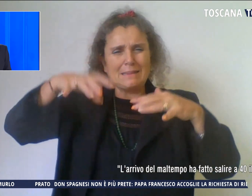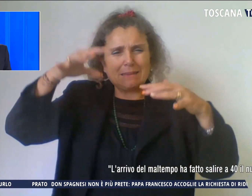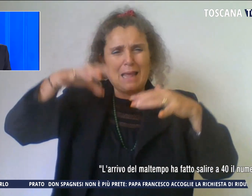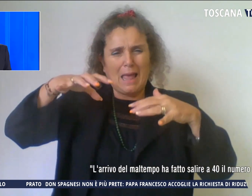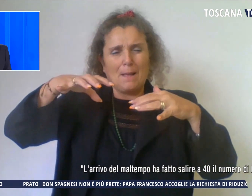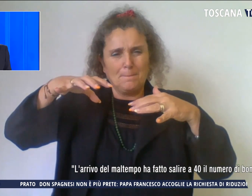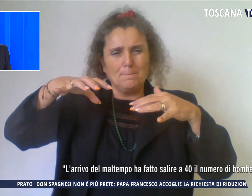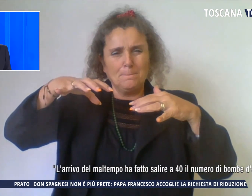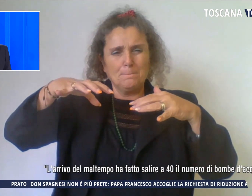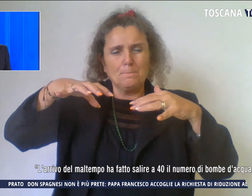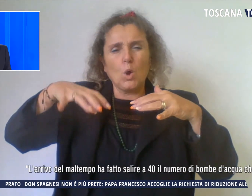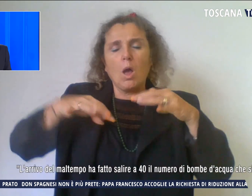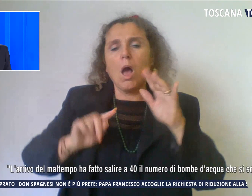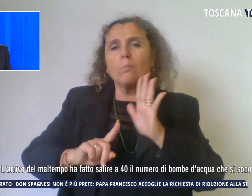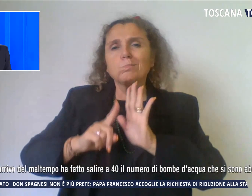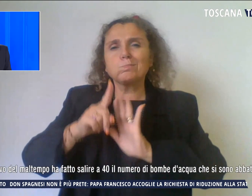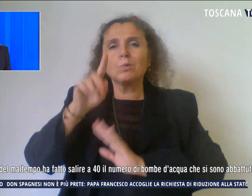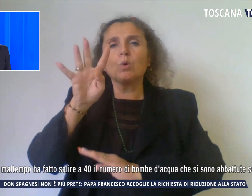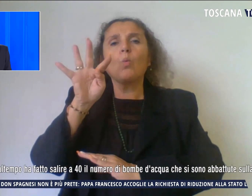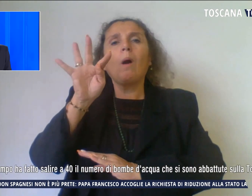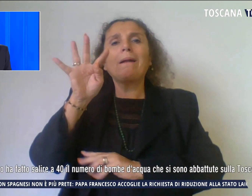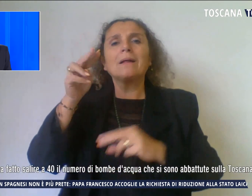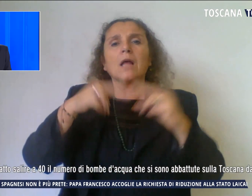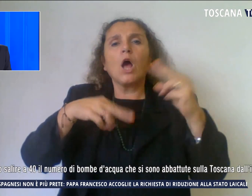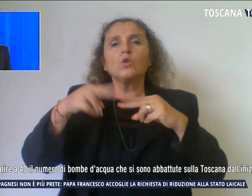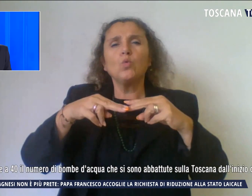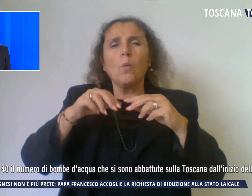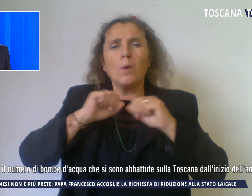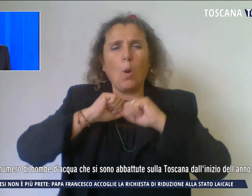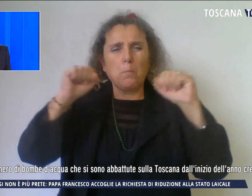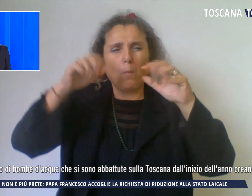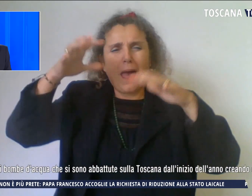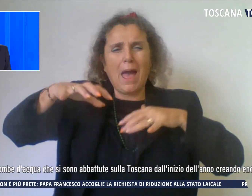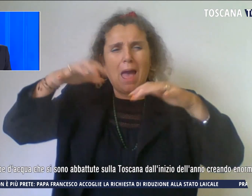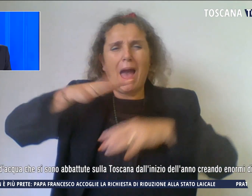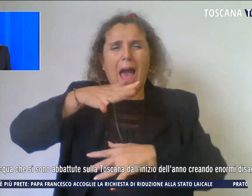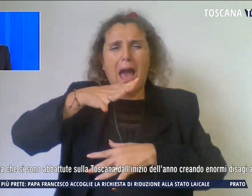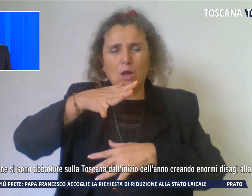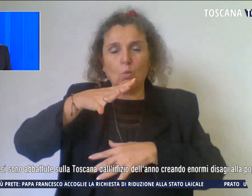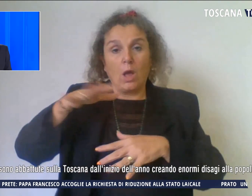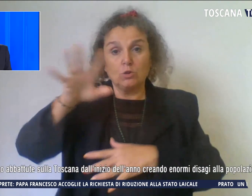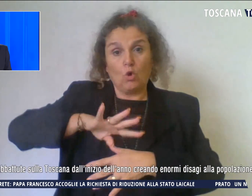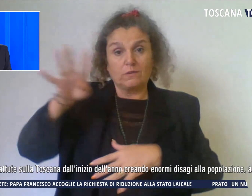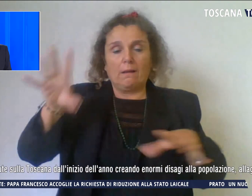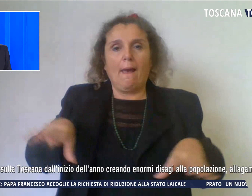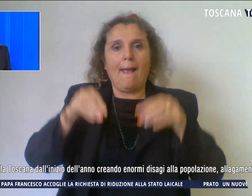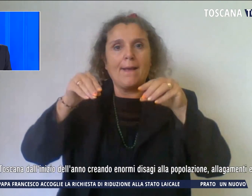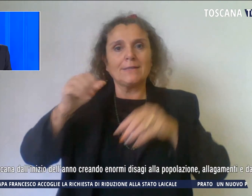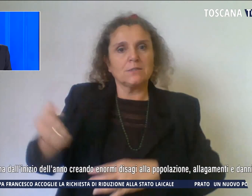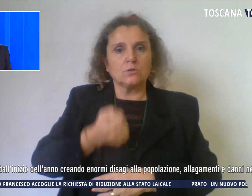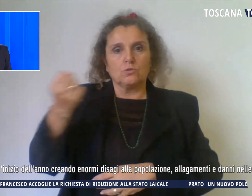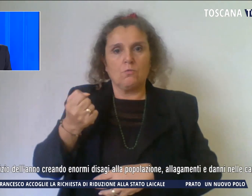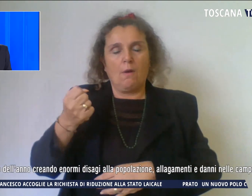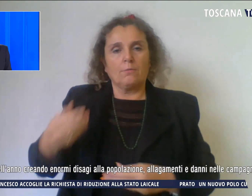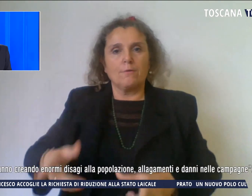a 40 il numero di bombe d'acqua che si sono abbattute sulla Toscana dall'inizio dell'anno creando enormi disagi